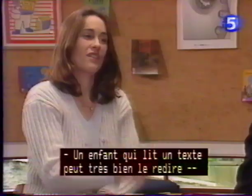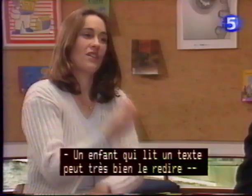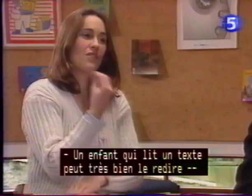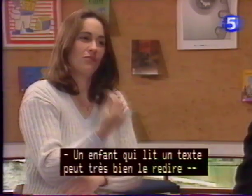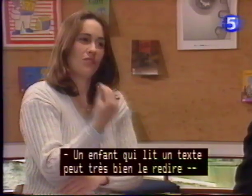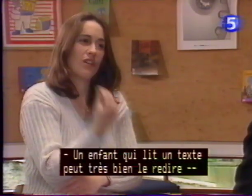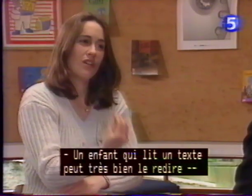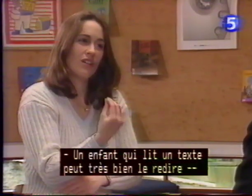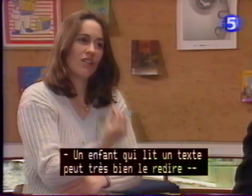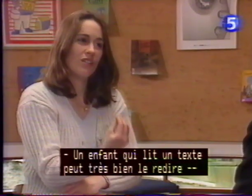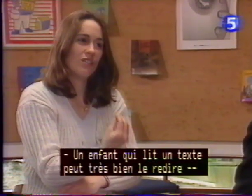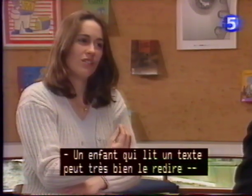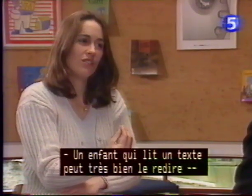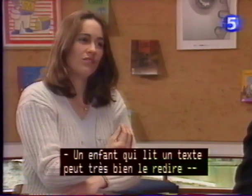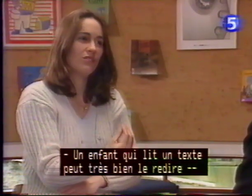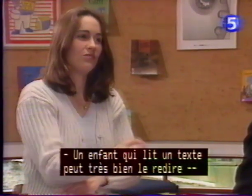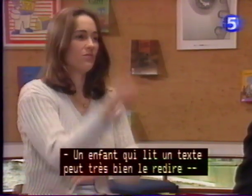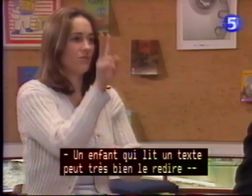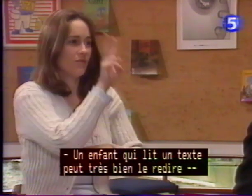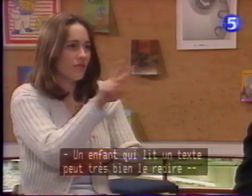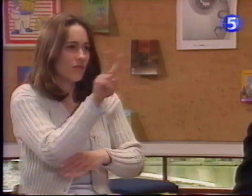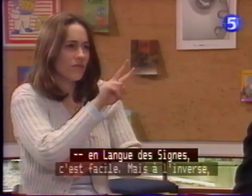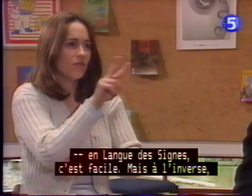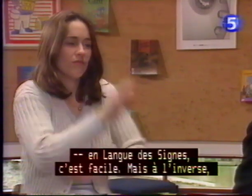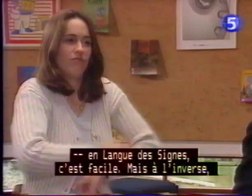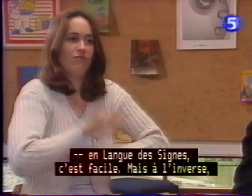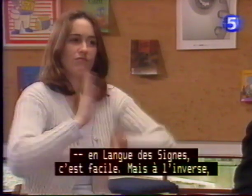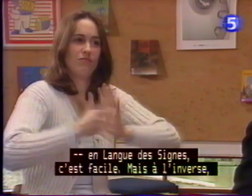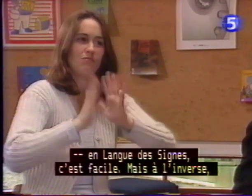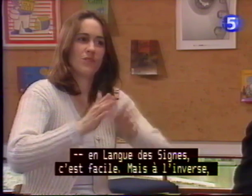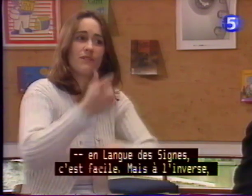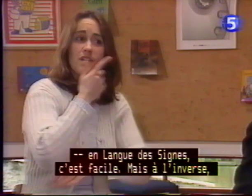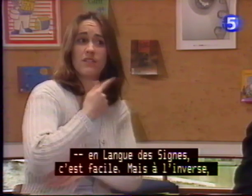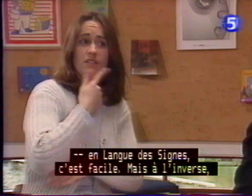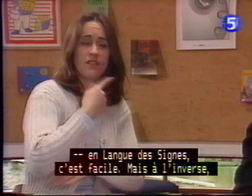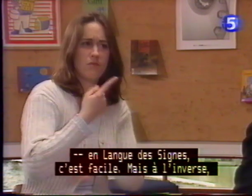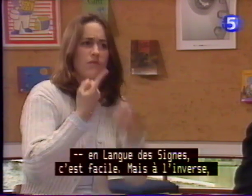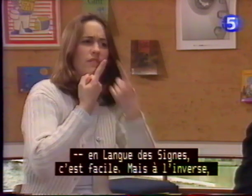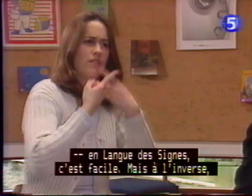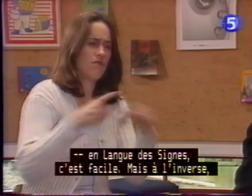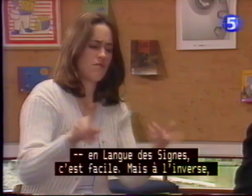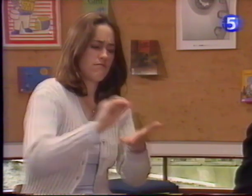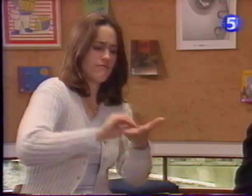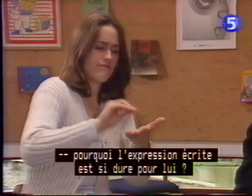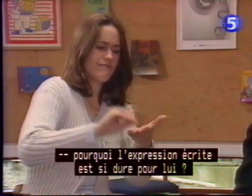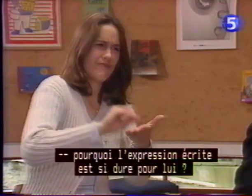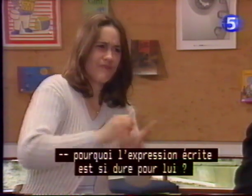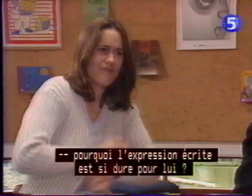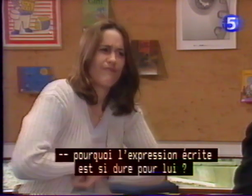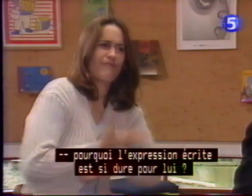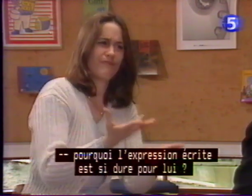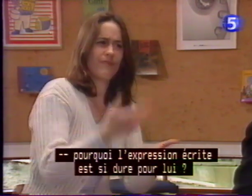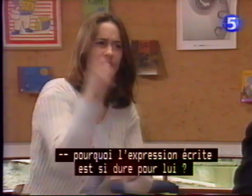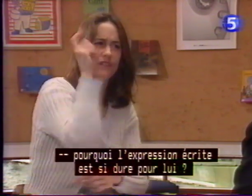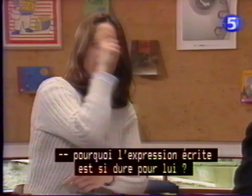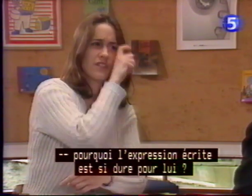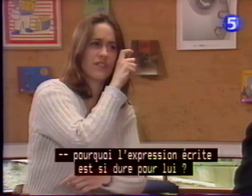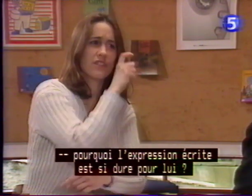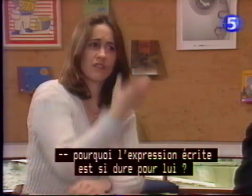Un enfant qui lit un texte peut très bien le redire en langue des signes, c'est facile. Mais à l'inverse, pourquoi l'expression écrite est-elle si difficile pour lui